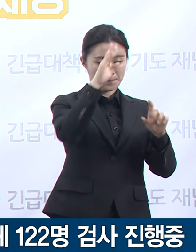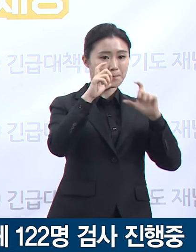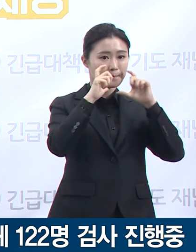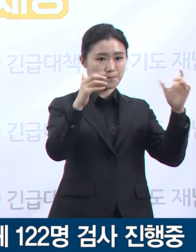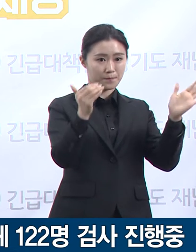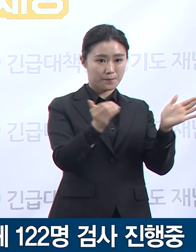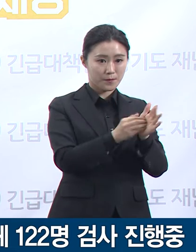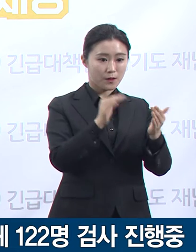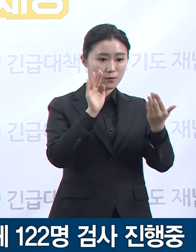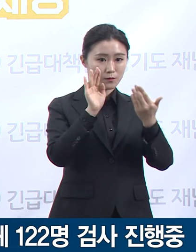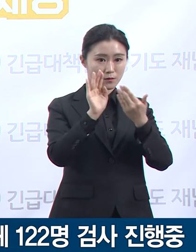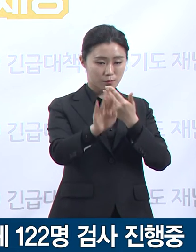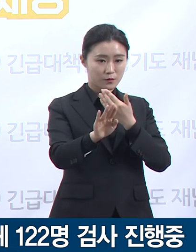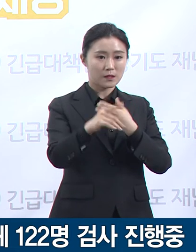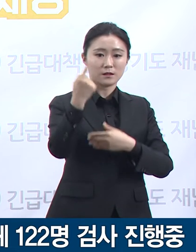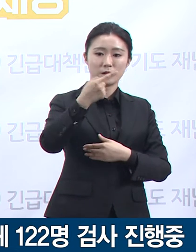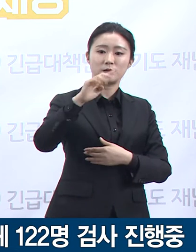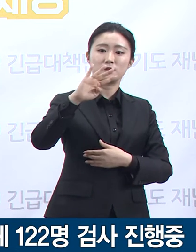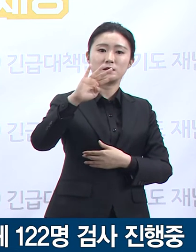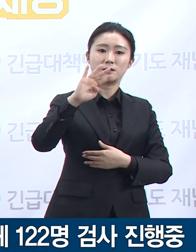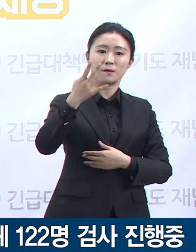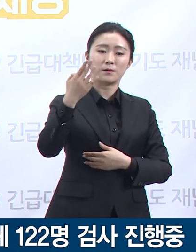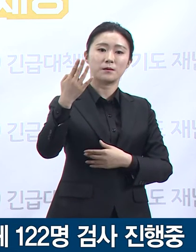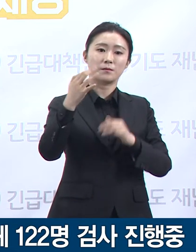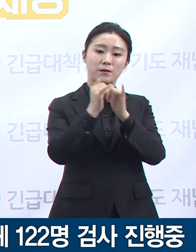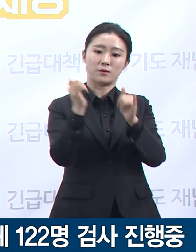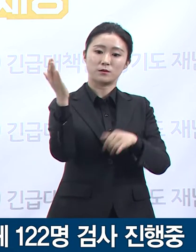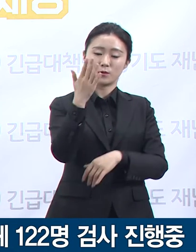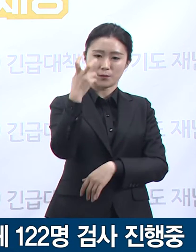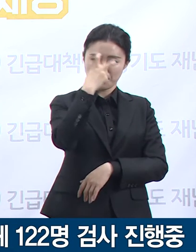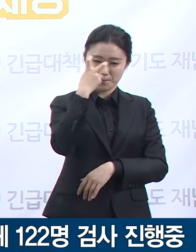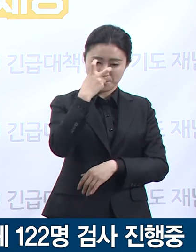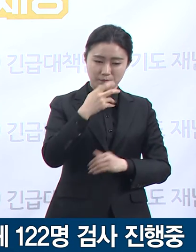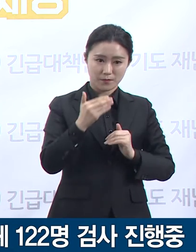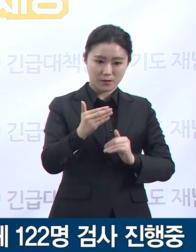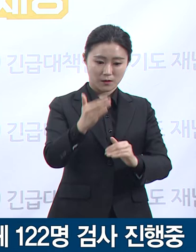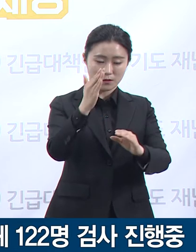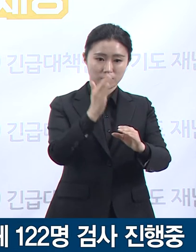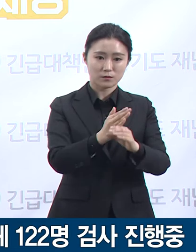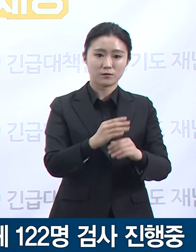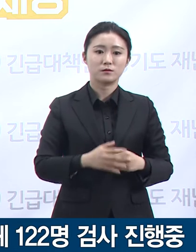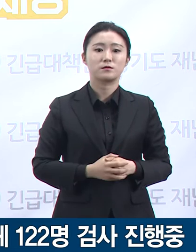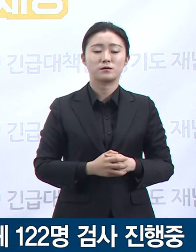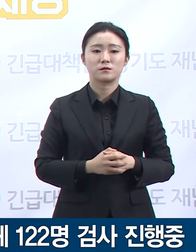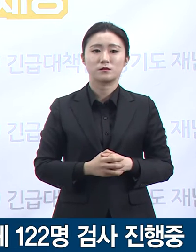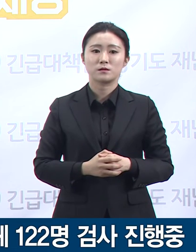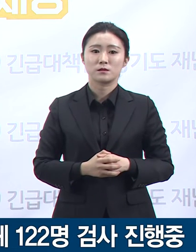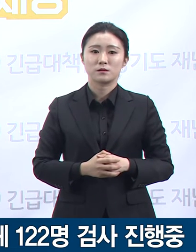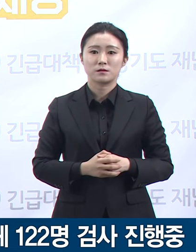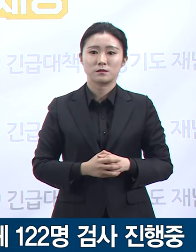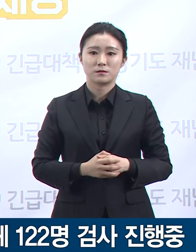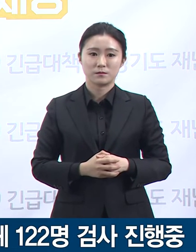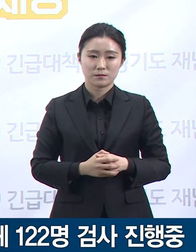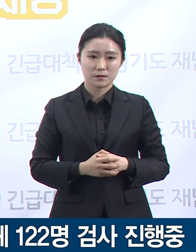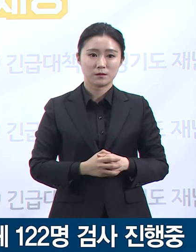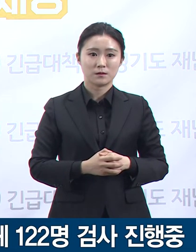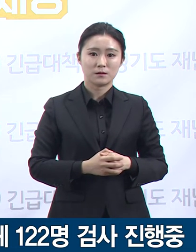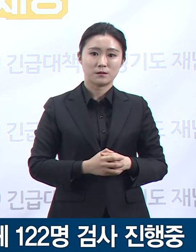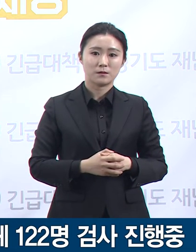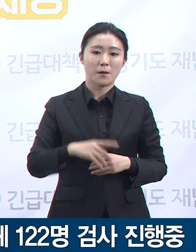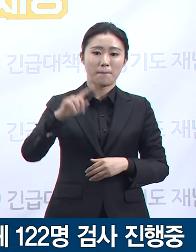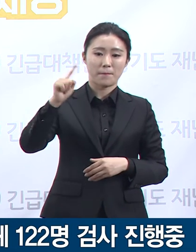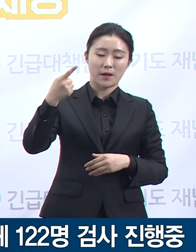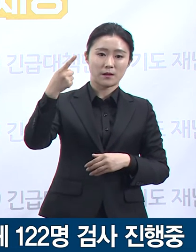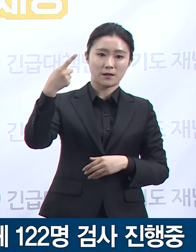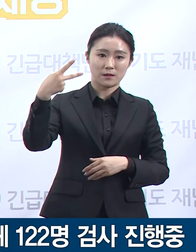진단검사가 진행되었고 1,220명이 음성 판정을 122명이 아직 검사 진행 중이며 상황을 지속 모니터링